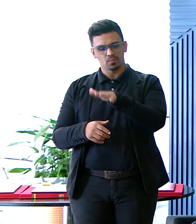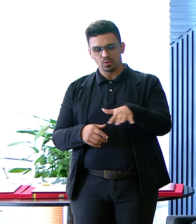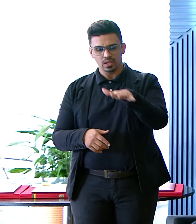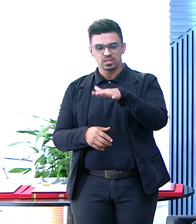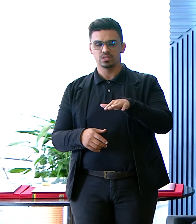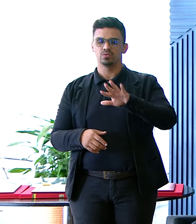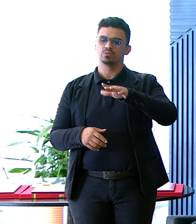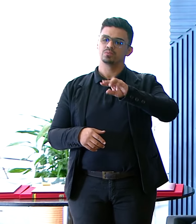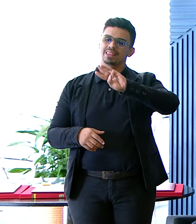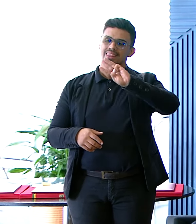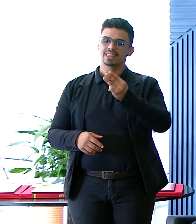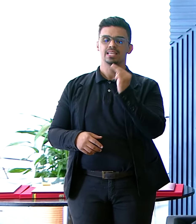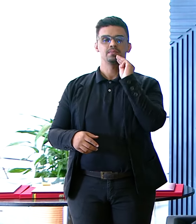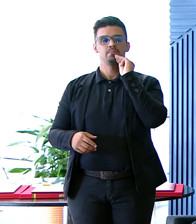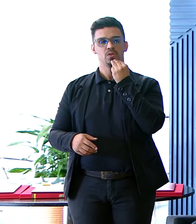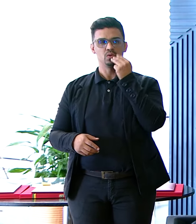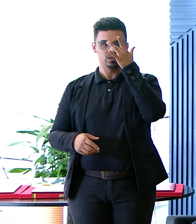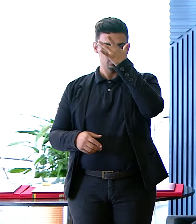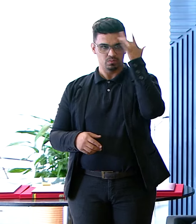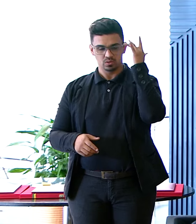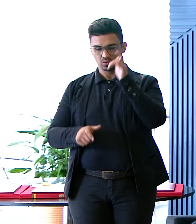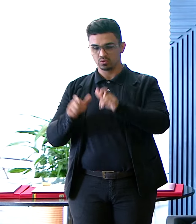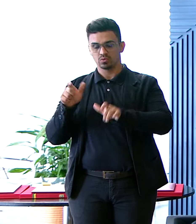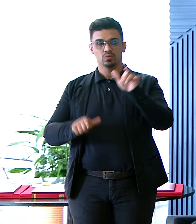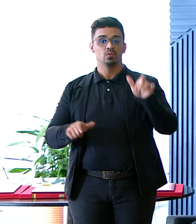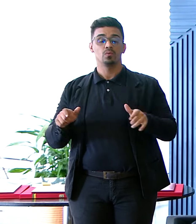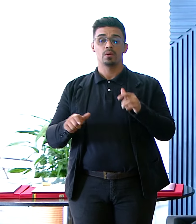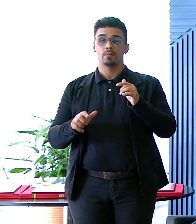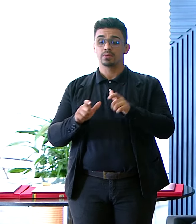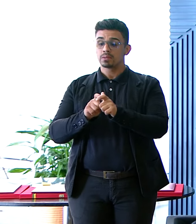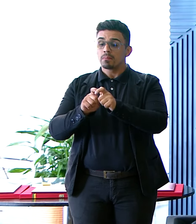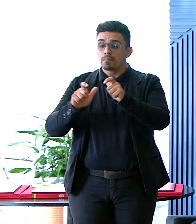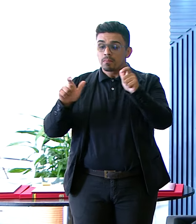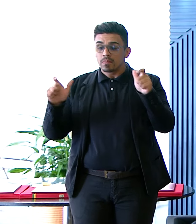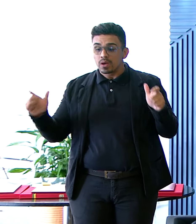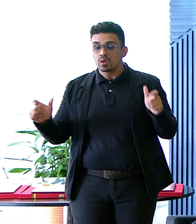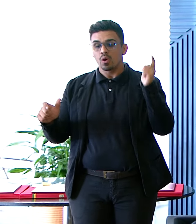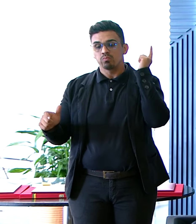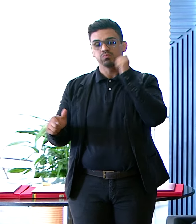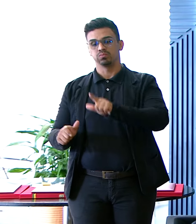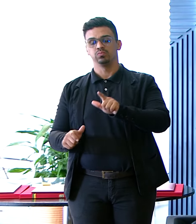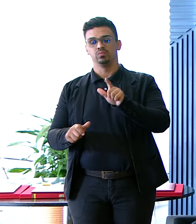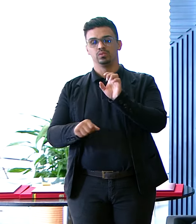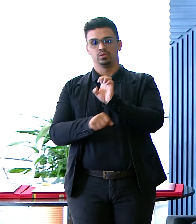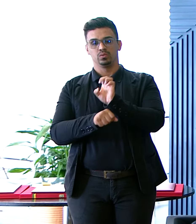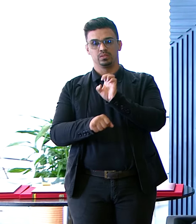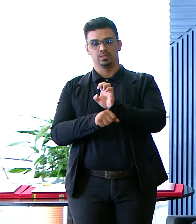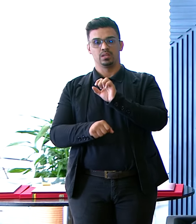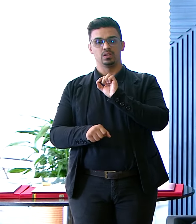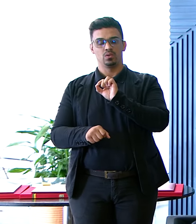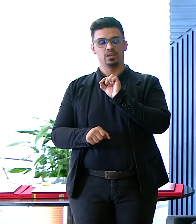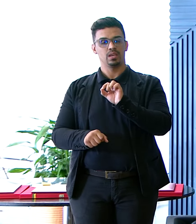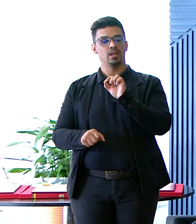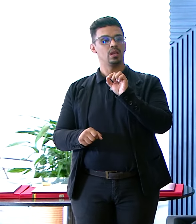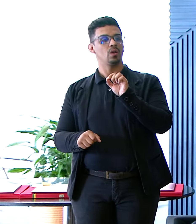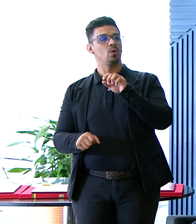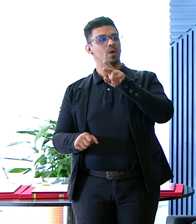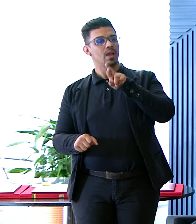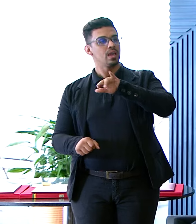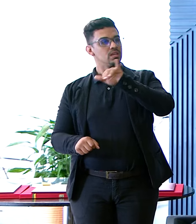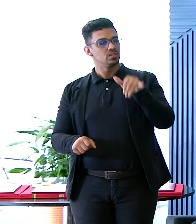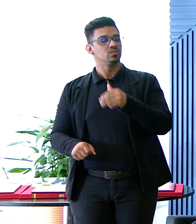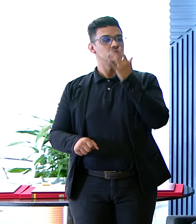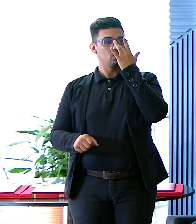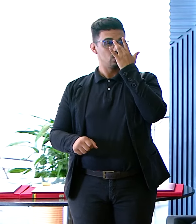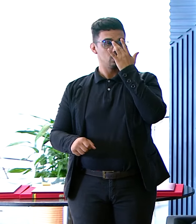De quase 3 milhões De pessoas Mas a maior conquista Nossa no Estado Com certeza absoluta É o Acolhe RJ Que é um programa De